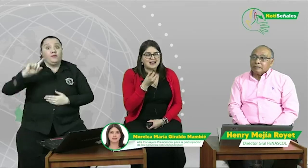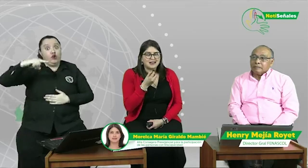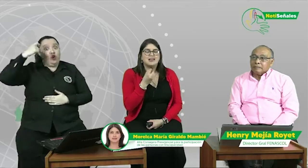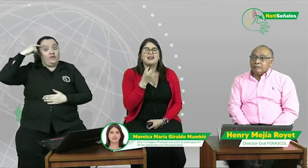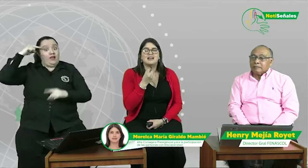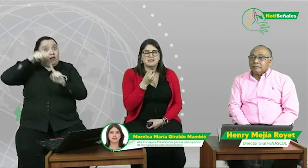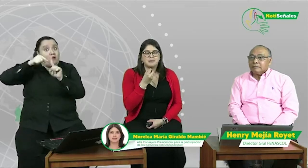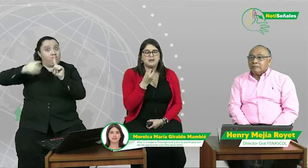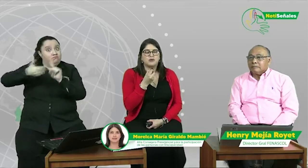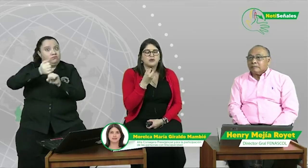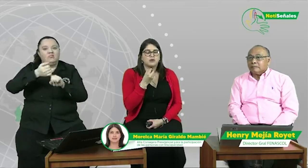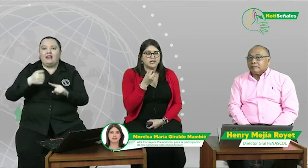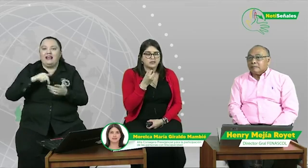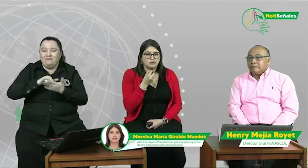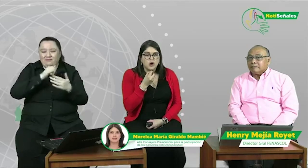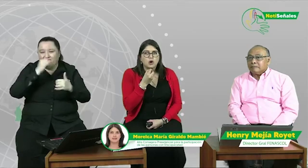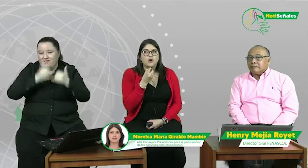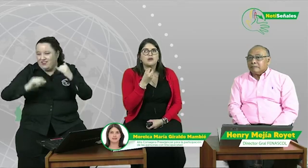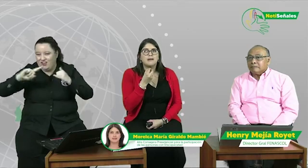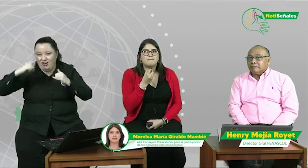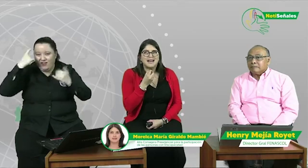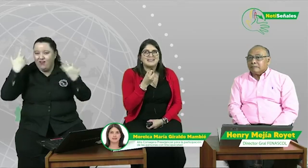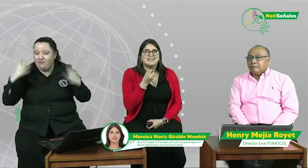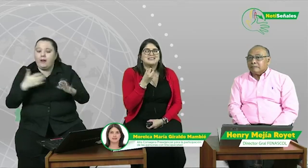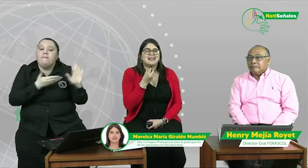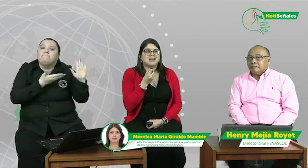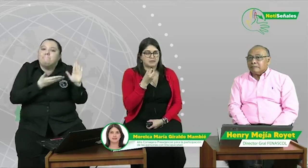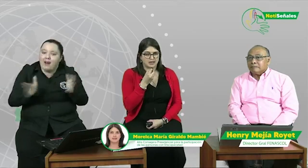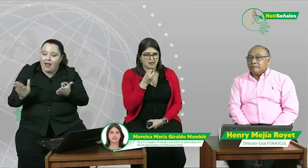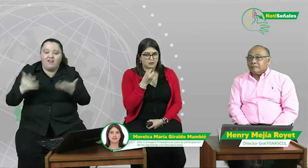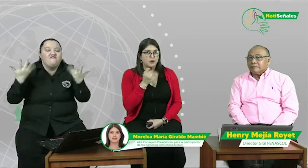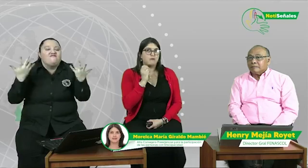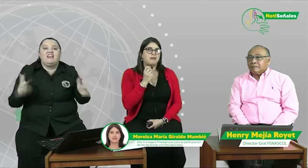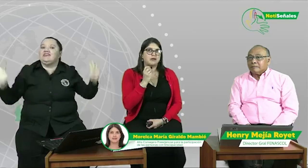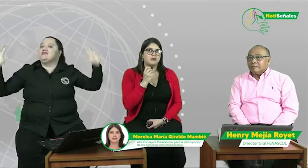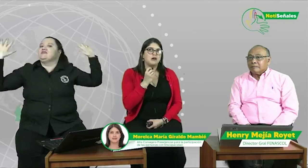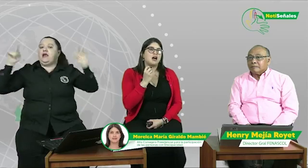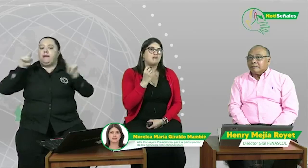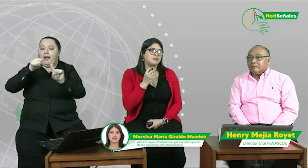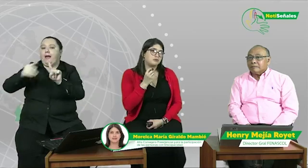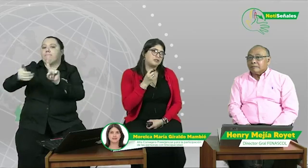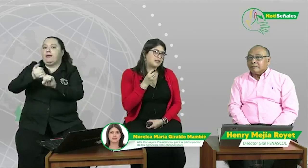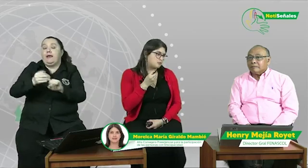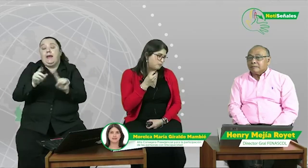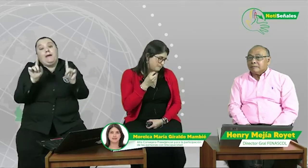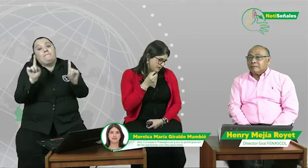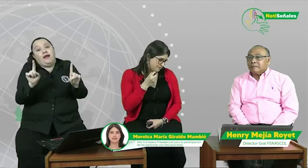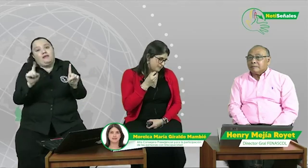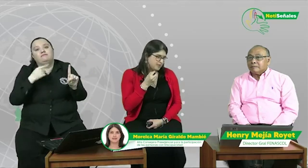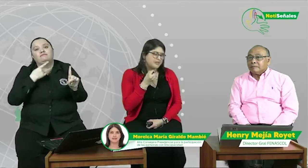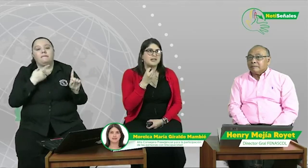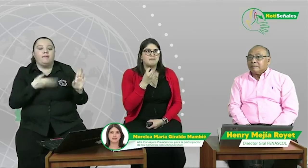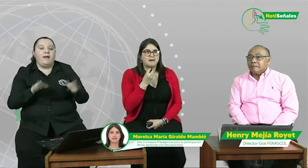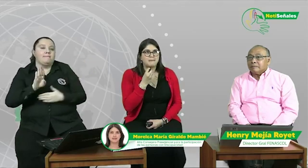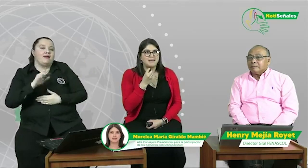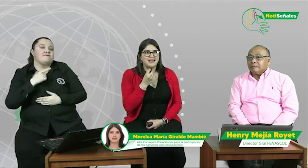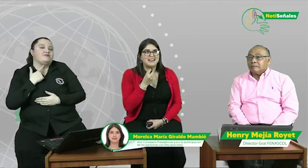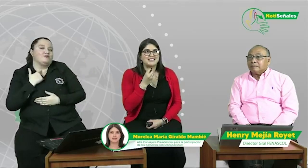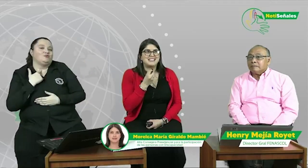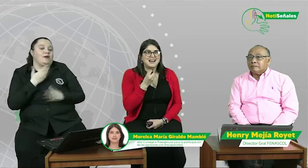este periodo de gobierno con el plan terminado, pero a mí me gusta tener un plan B y el plan B es dejar